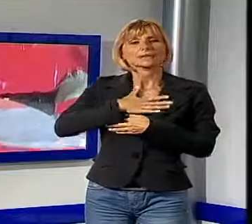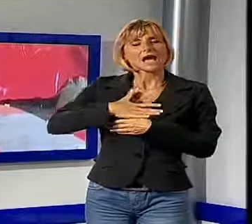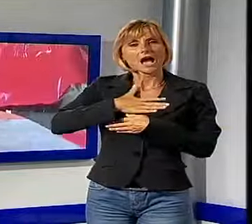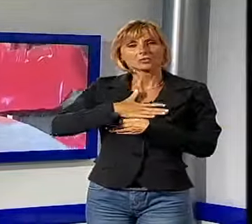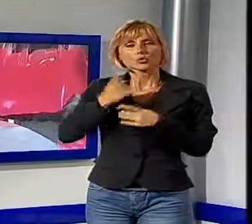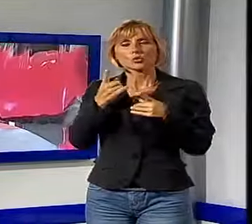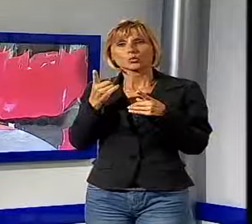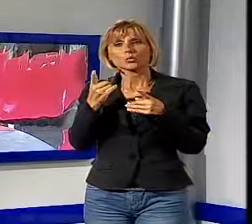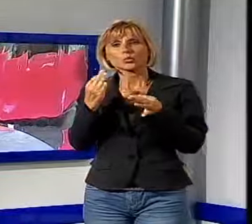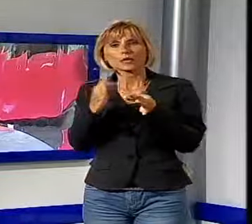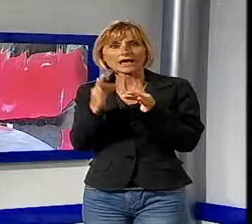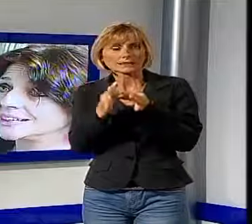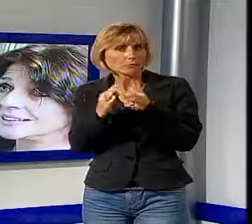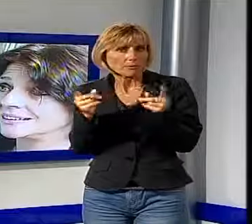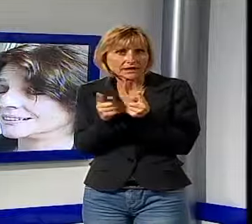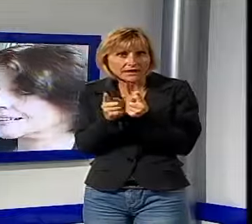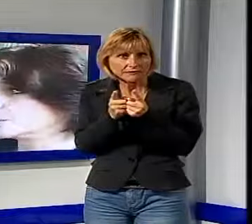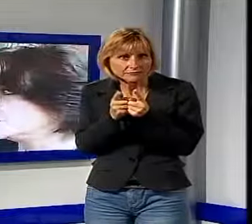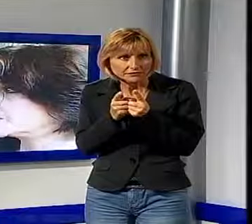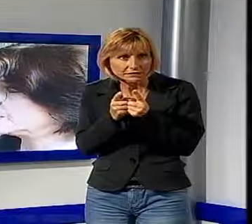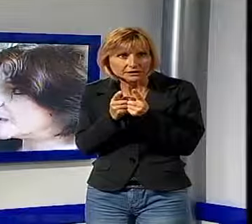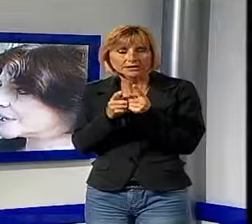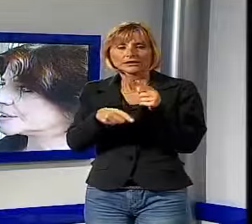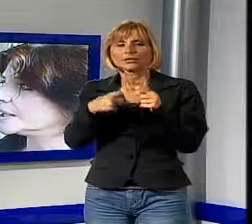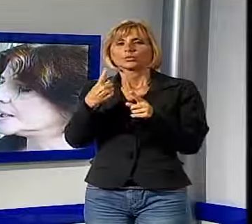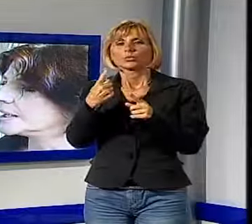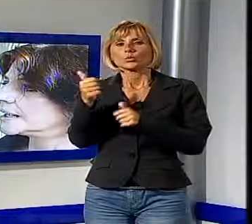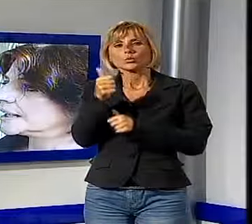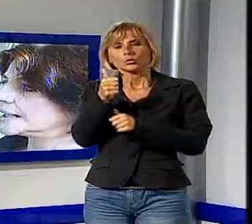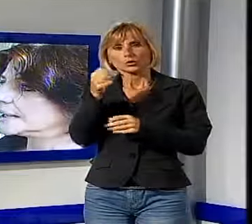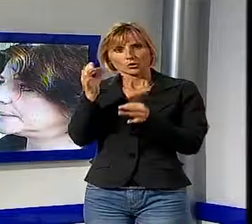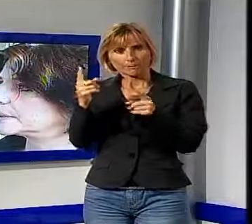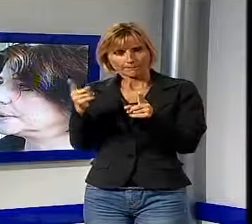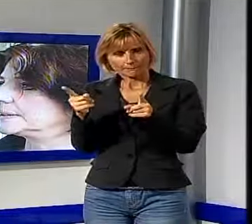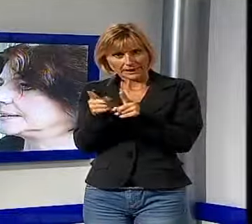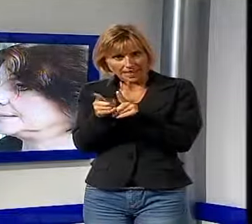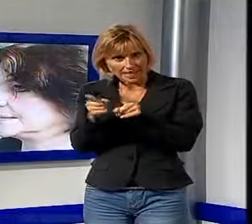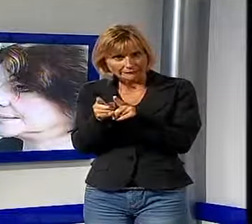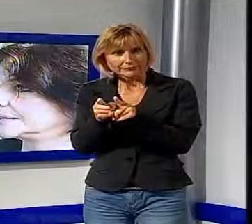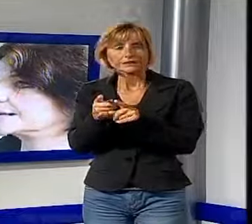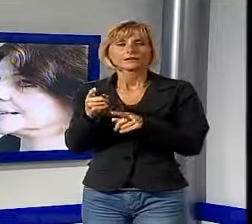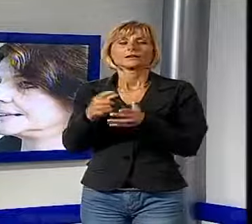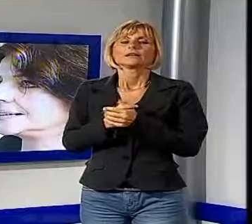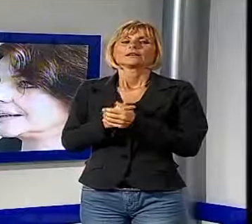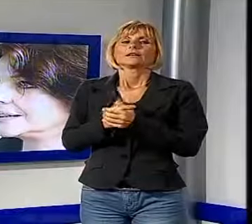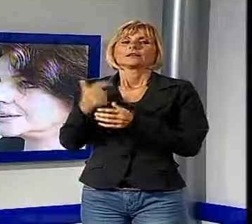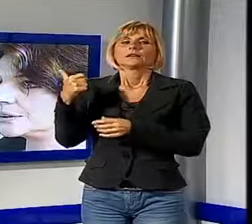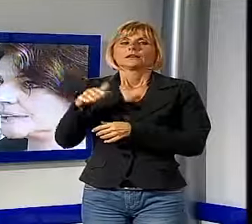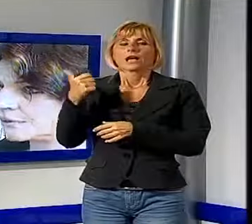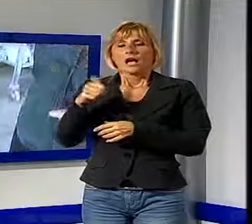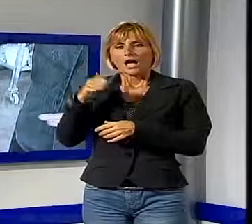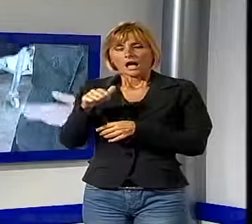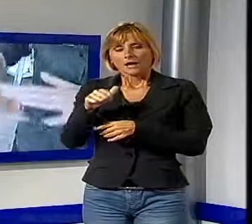attimo fugace, unico fugace e quindi anche lì dal